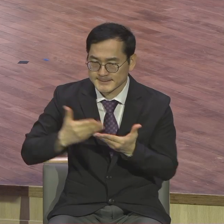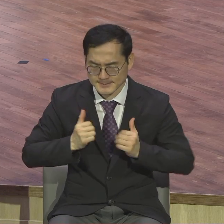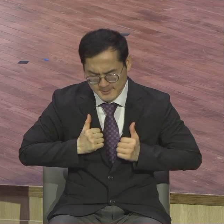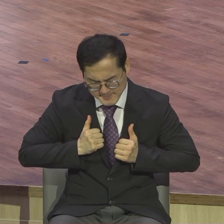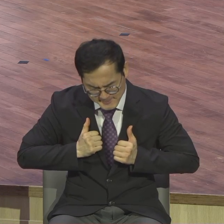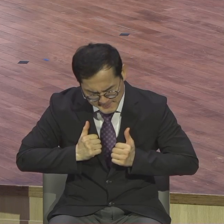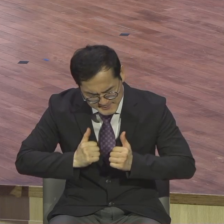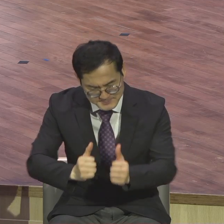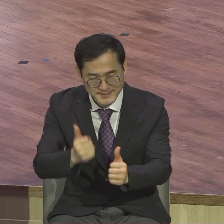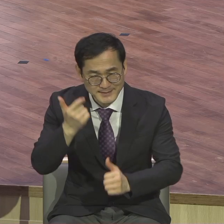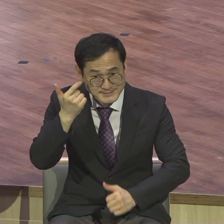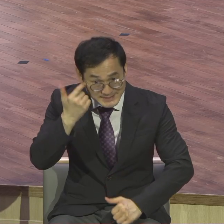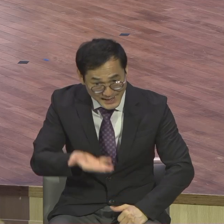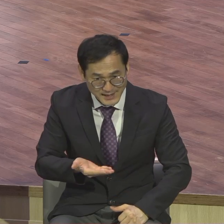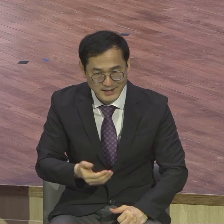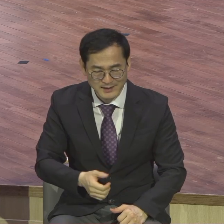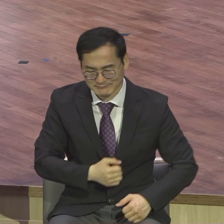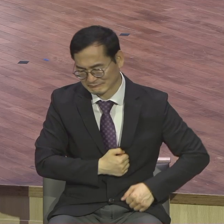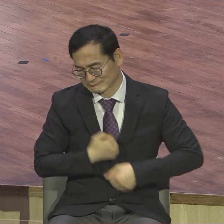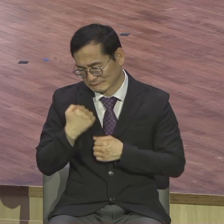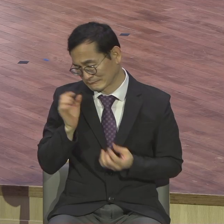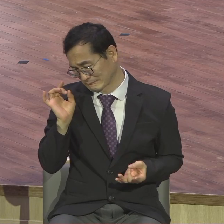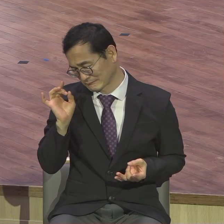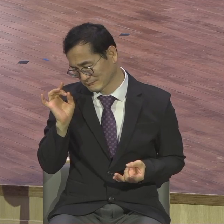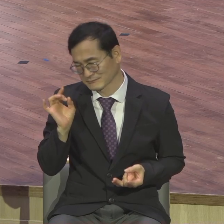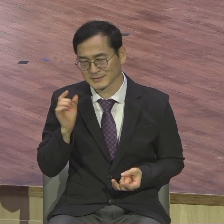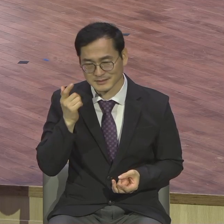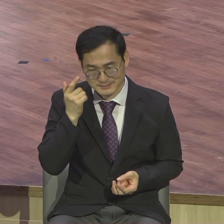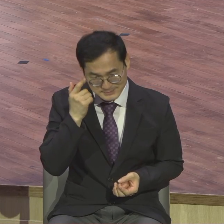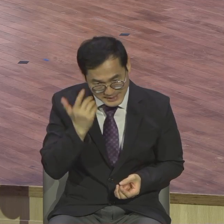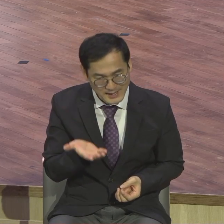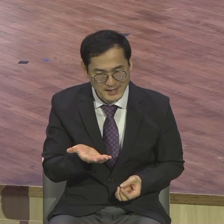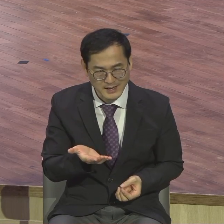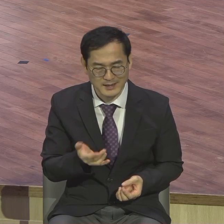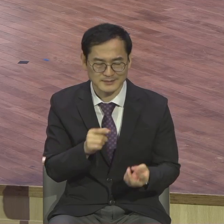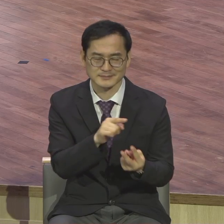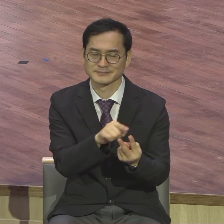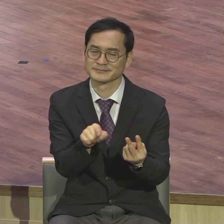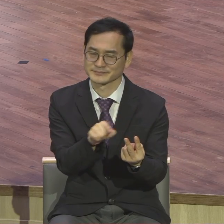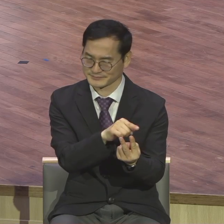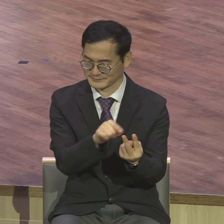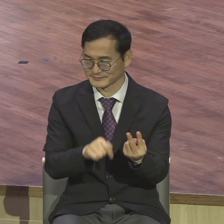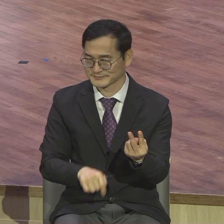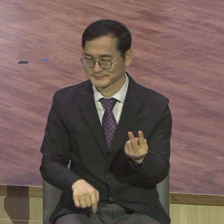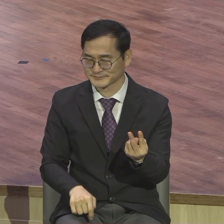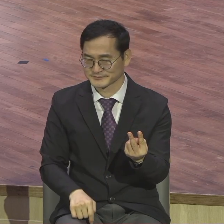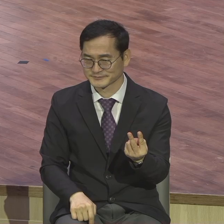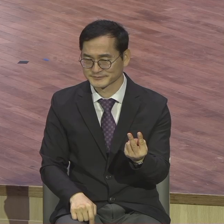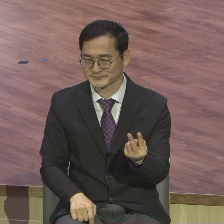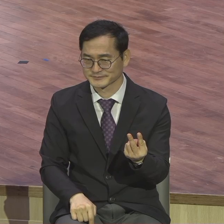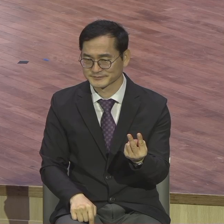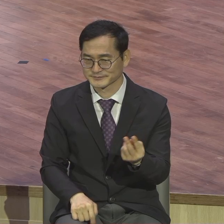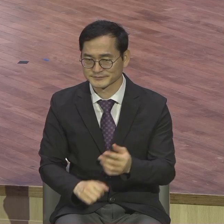영경보다는 성도들 하나님께서 2, 3, 7 나라 오천종족 보고마 이루기 위해서